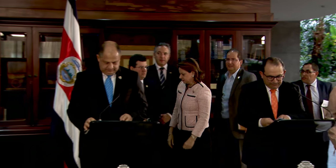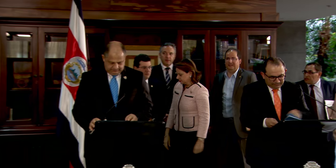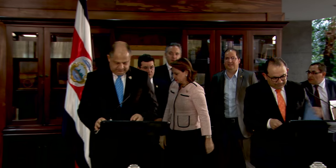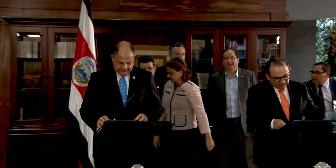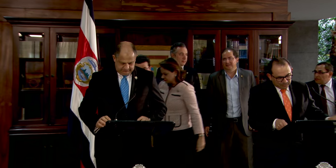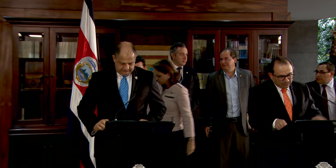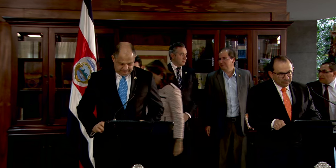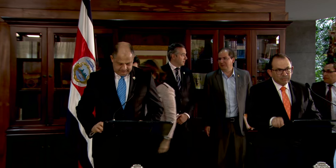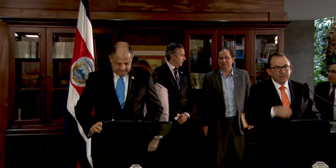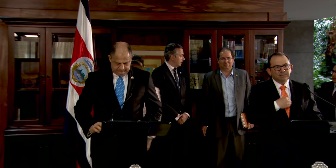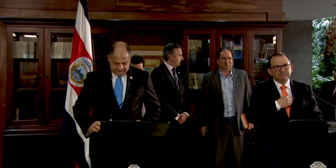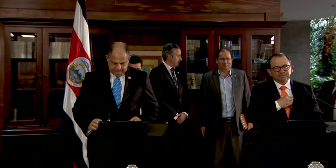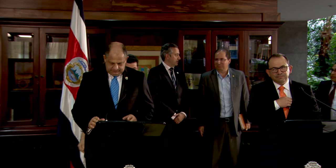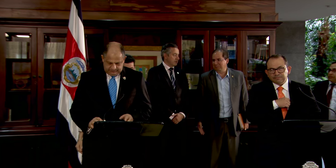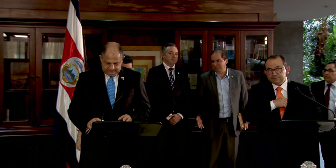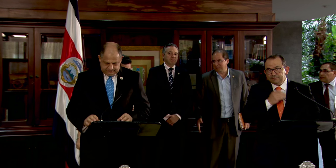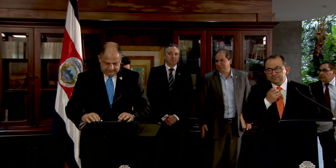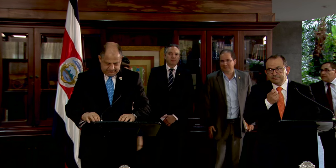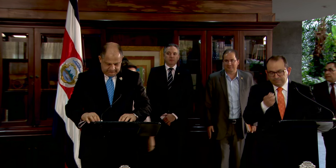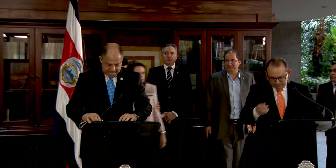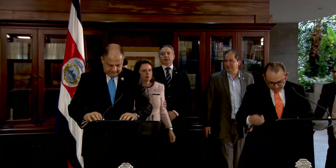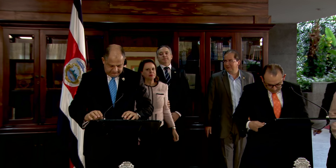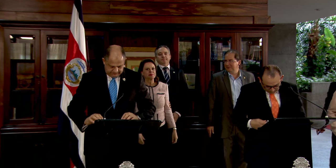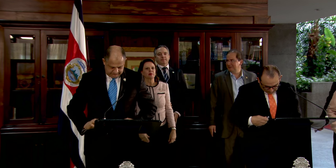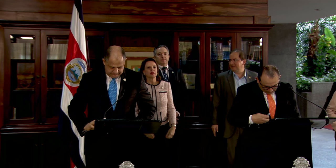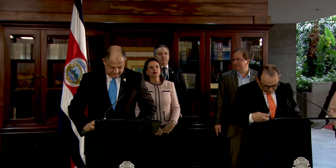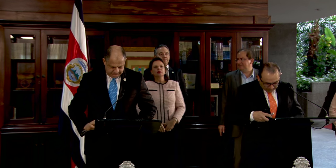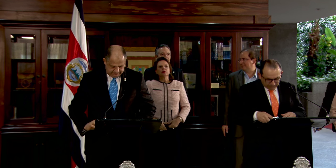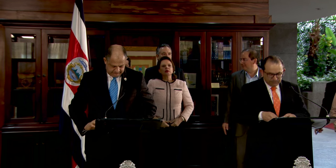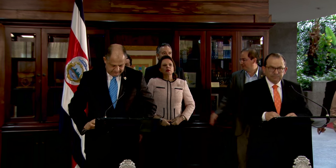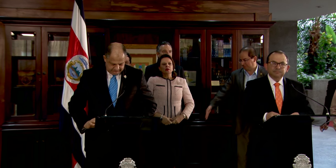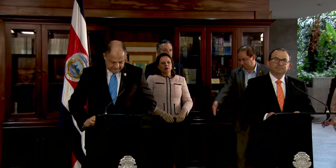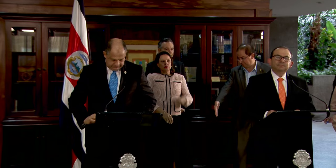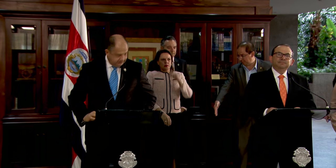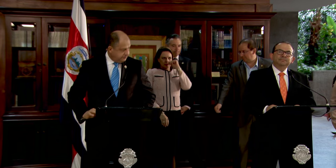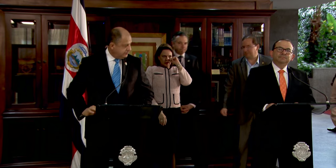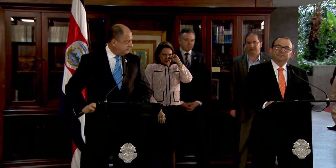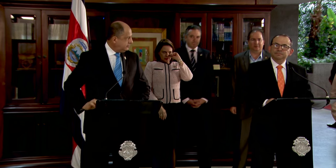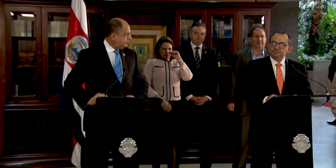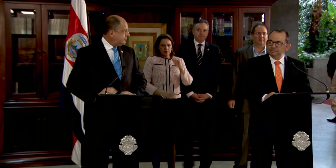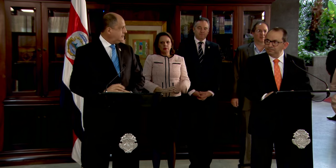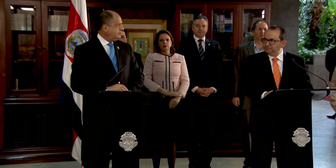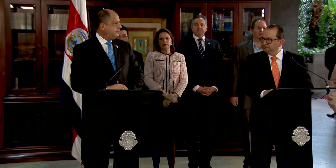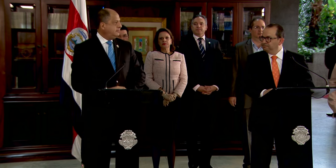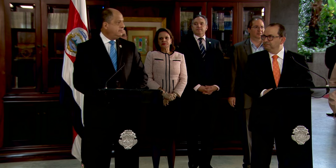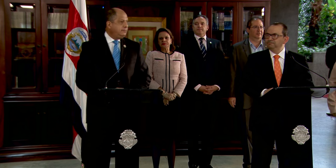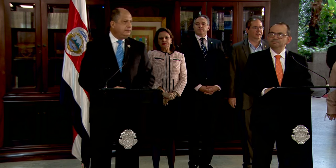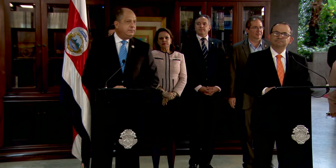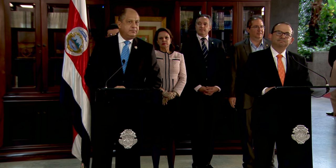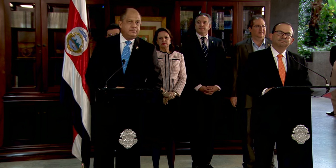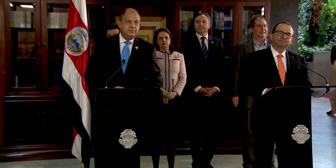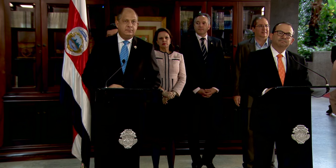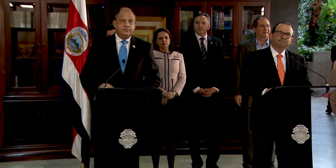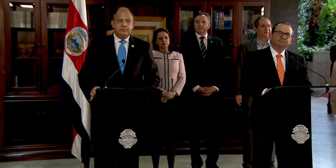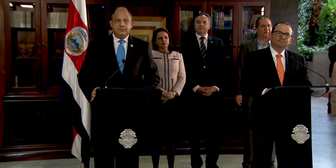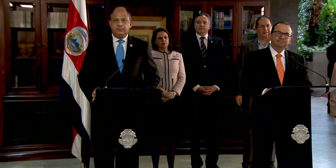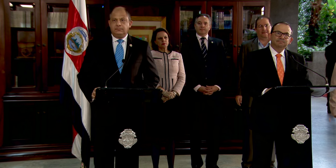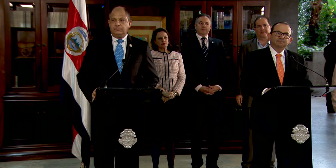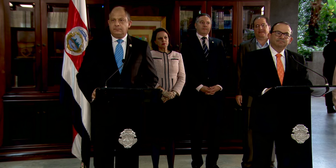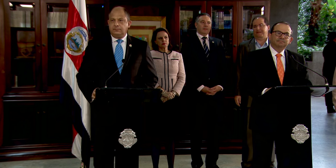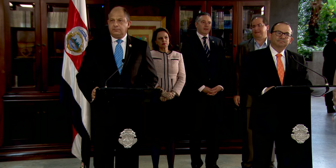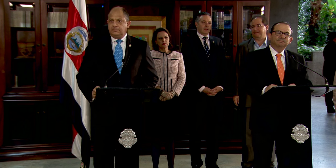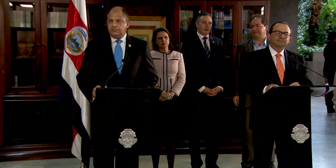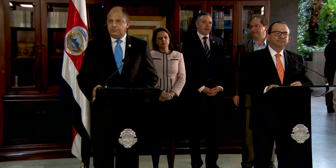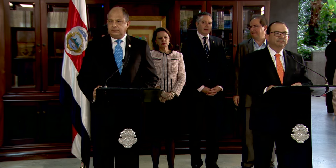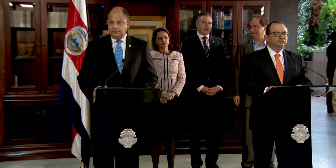Nos acompaña el señor presidente de la República, la señora vicepresidenta de la República, el señor ministro de